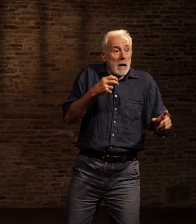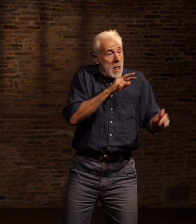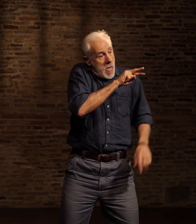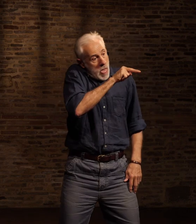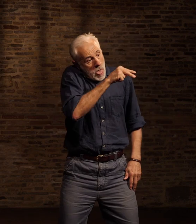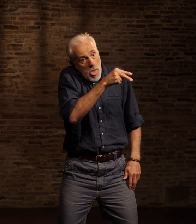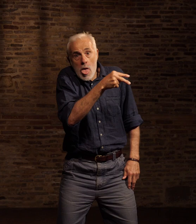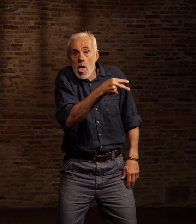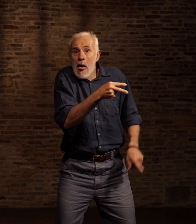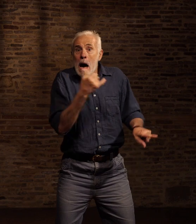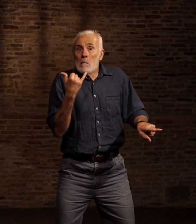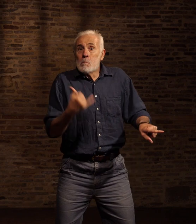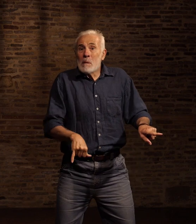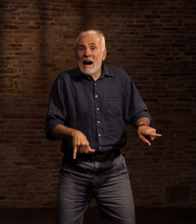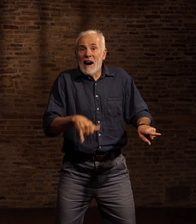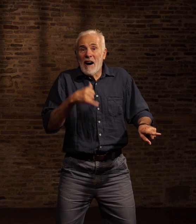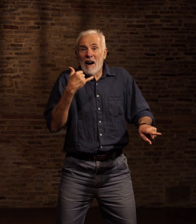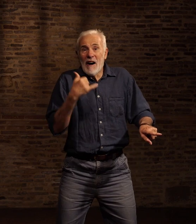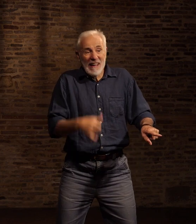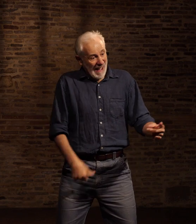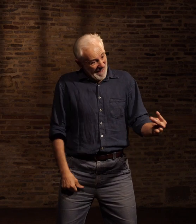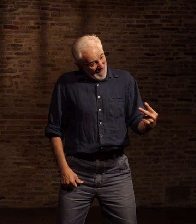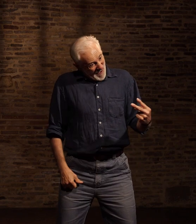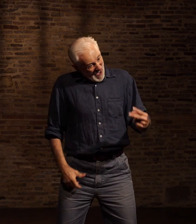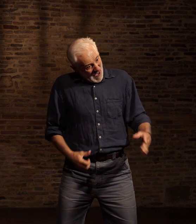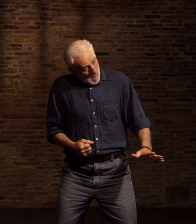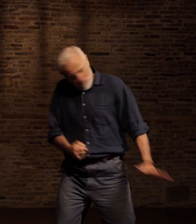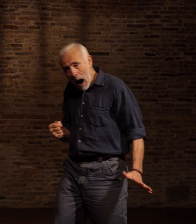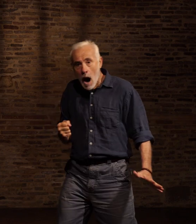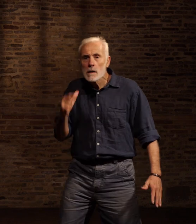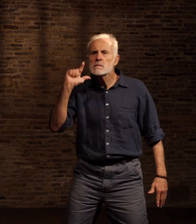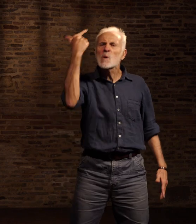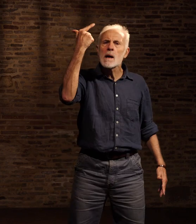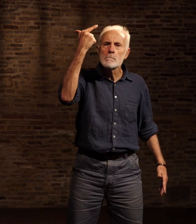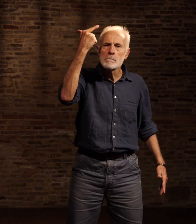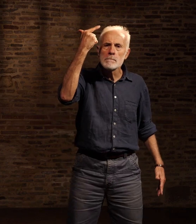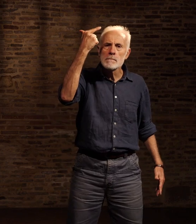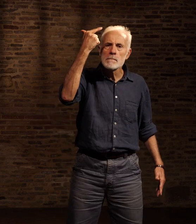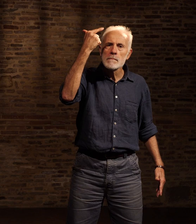Sans réaliser encore qu'il tombait et que j'étais la dernière chose qu'il verrait avant quelque temps POP !